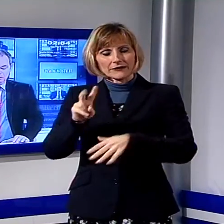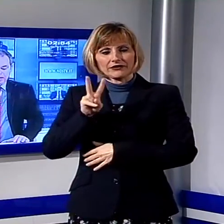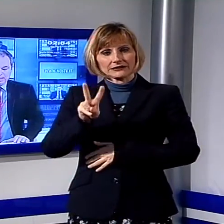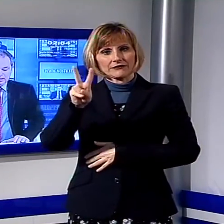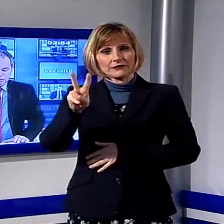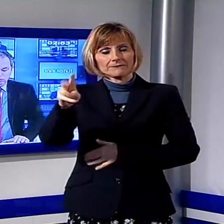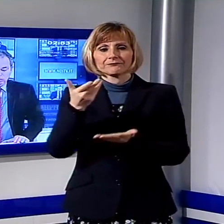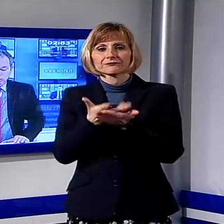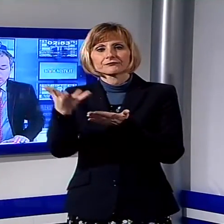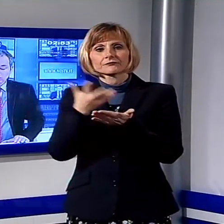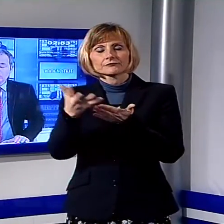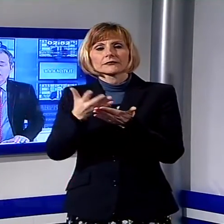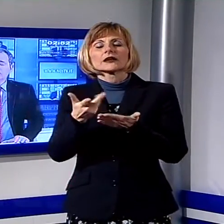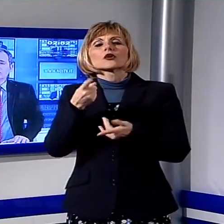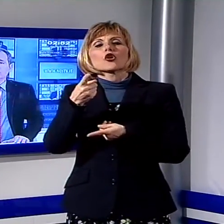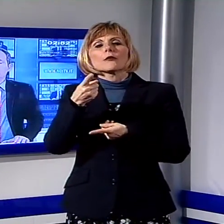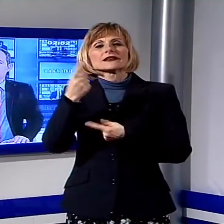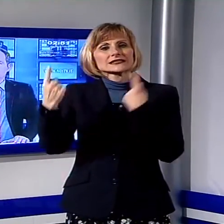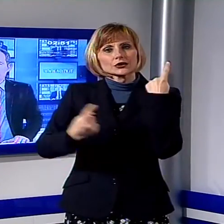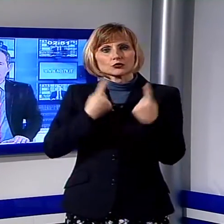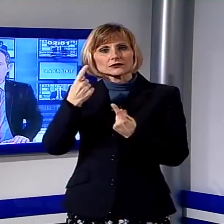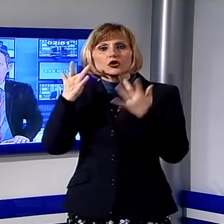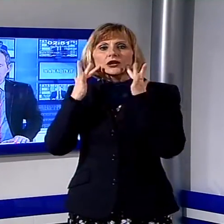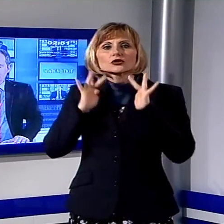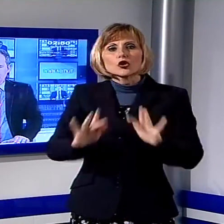parla di un doloroso caso di innocenza fiscale.